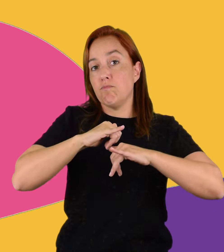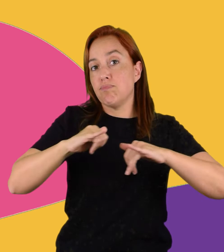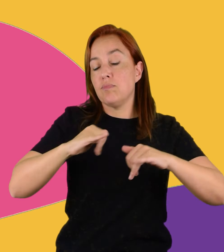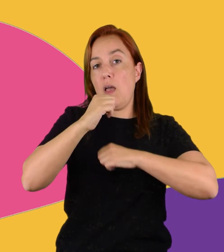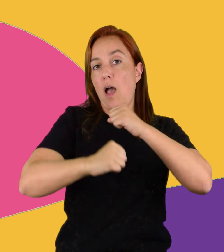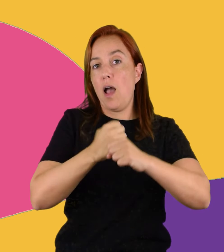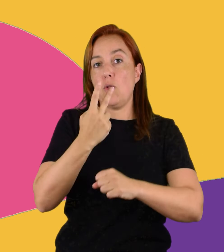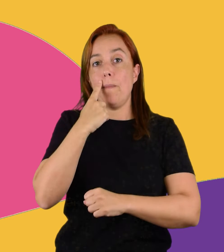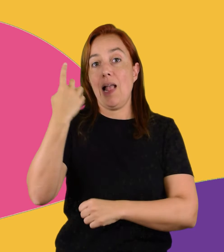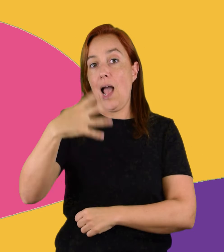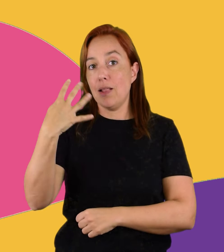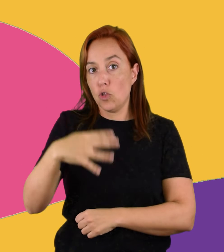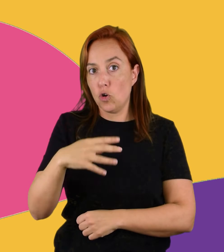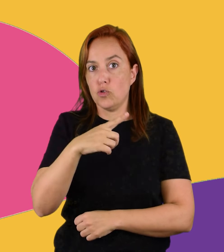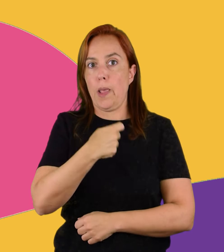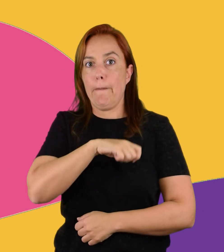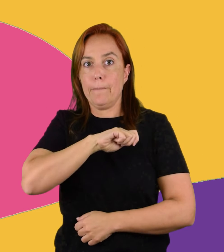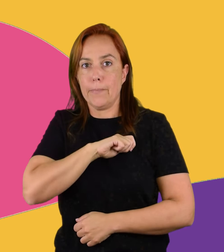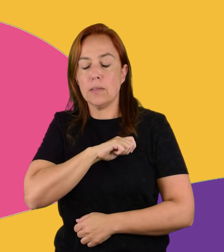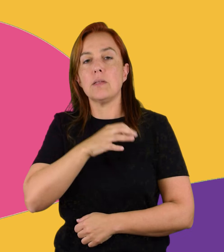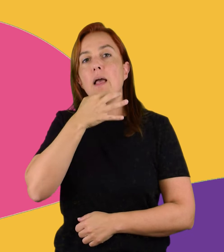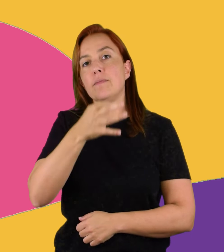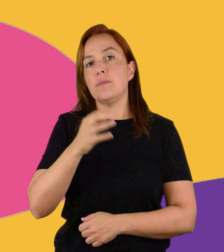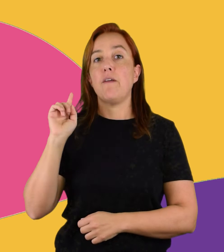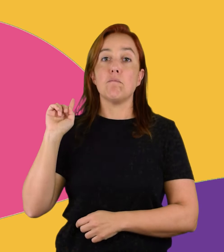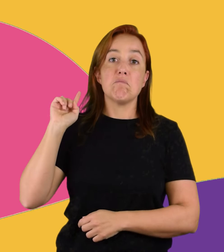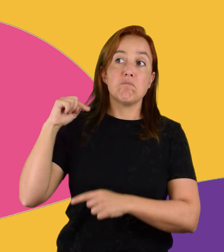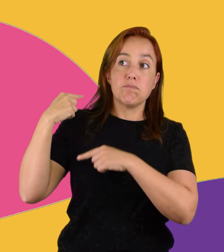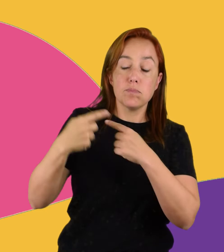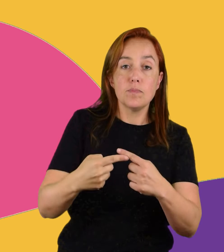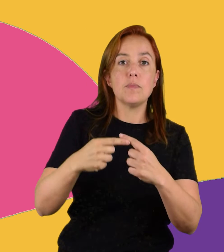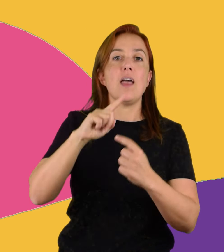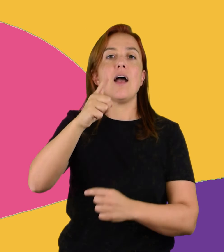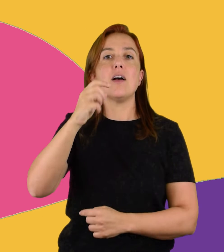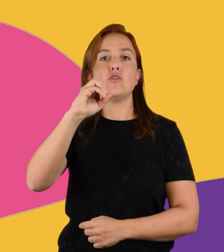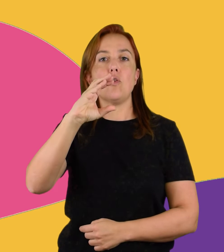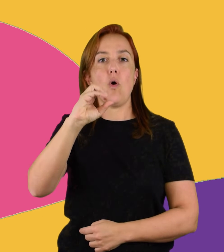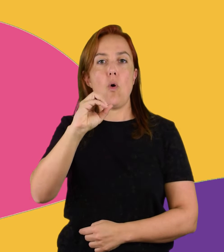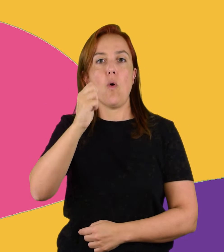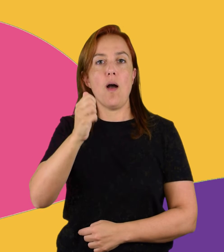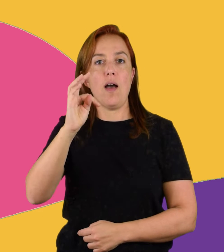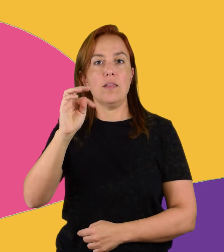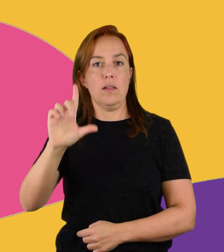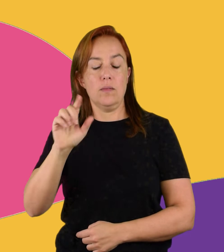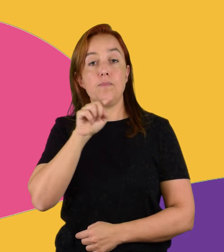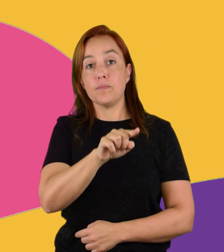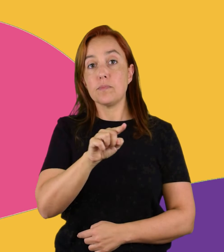Academia Española, sería originaria de xocoatl, unión de xoco,